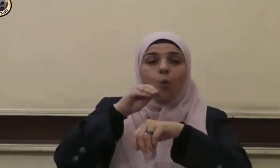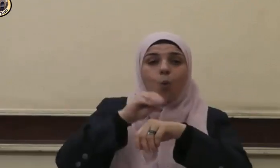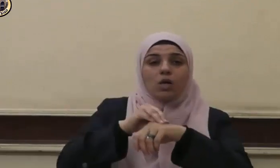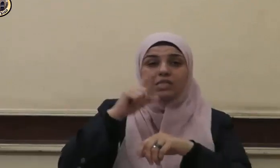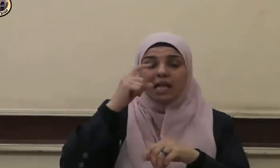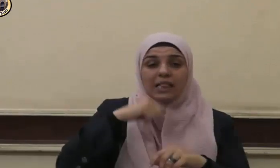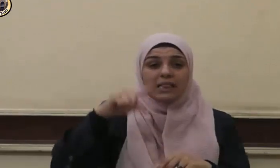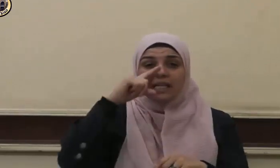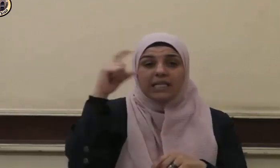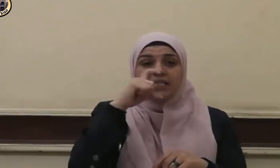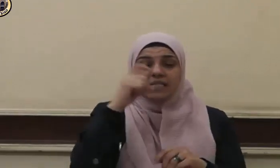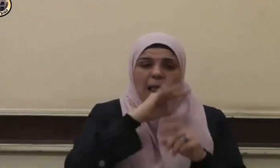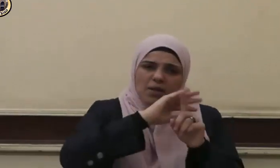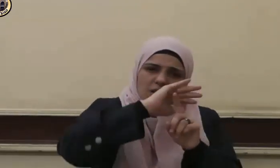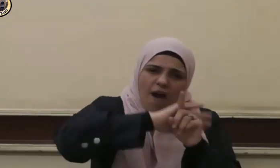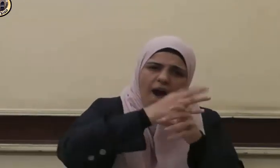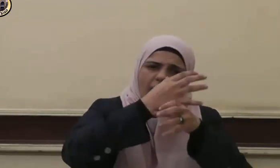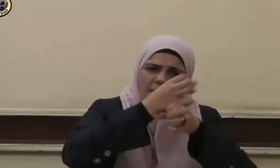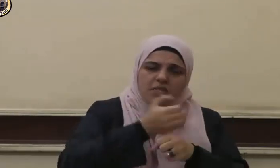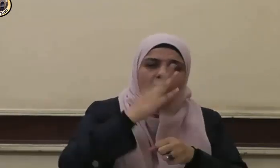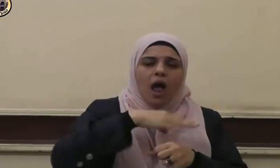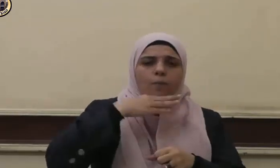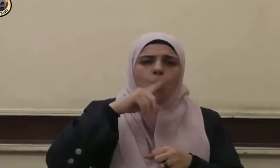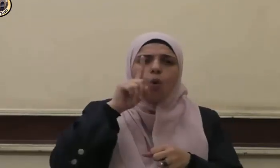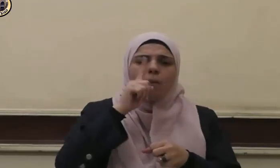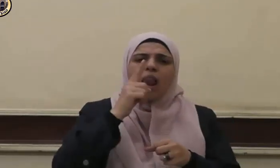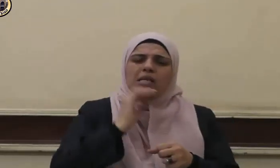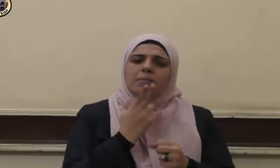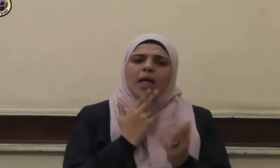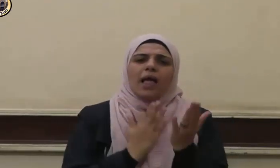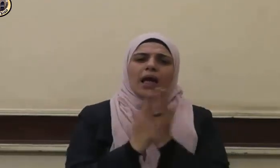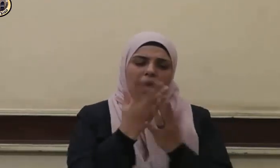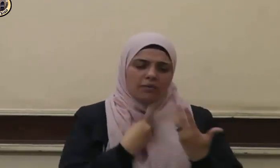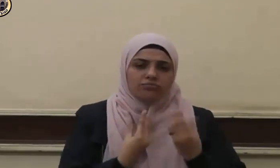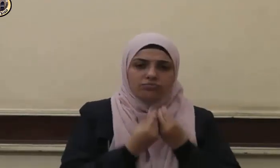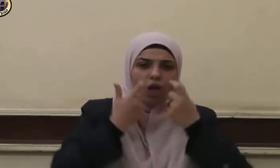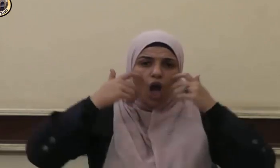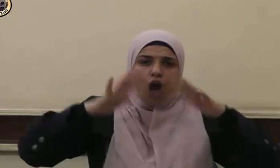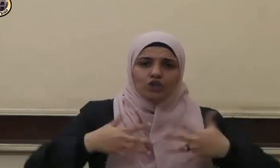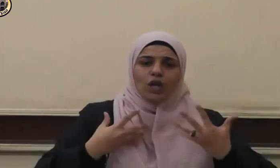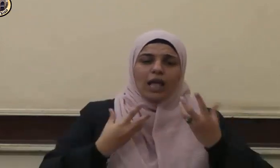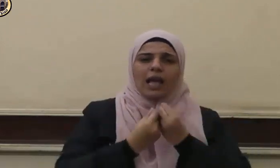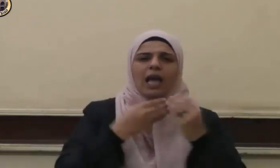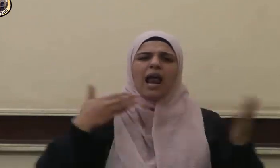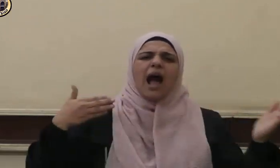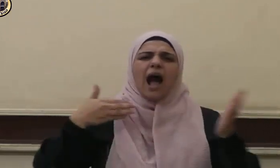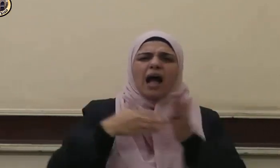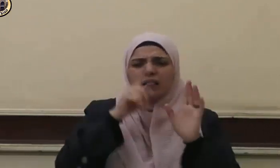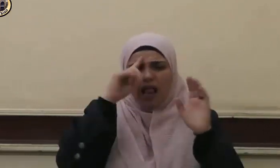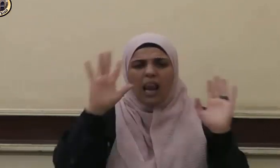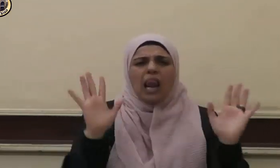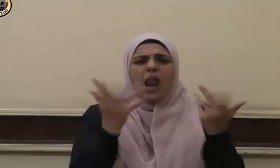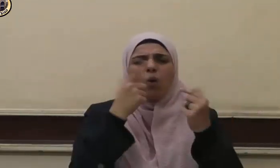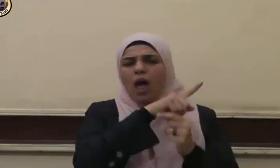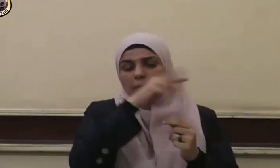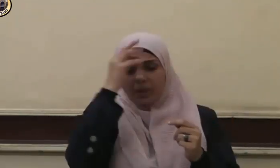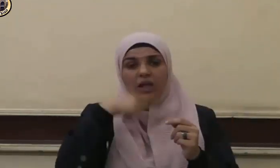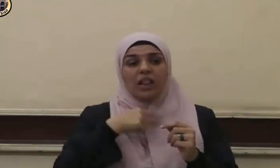ببر الوالدين وحسن صحبتهما حتى ولو كان على غير